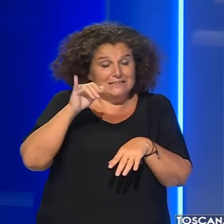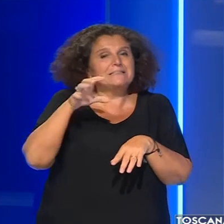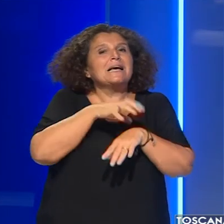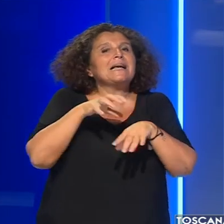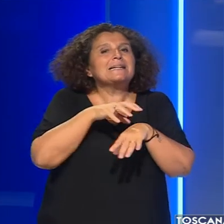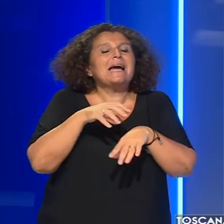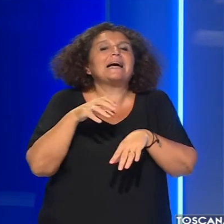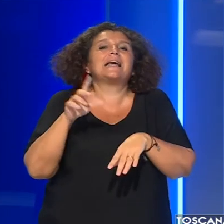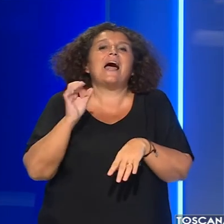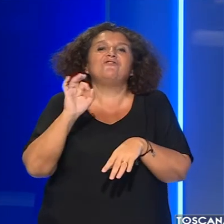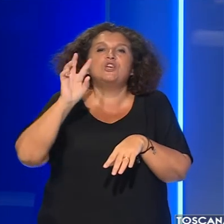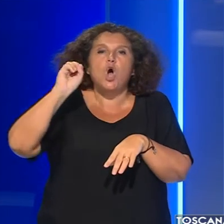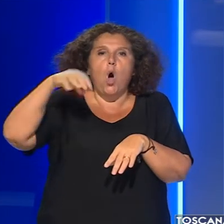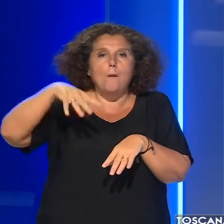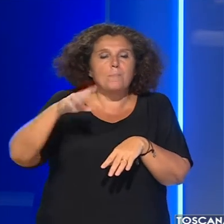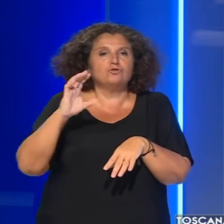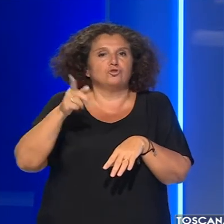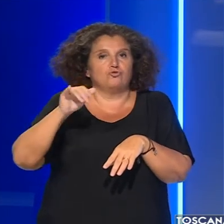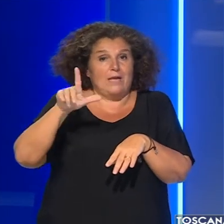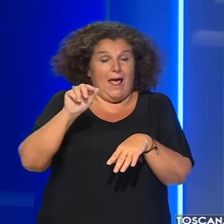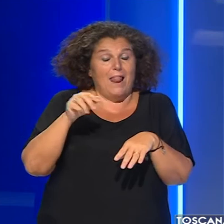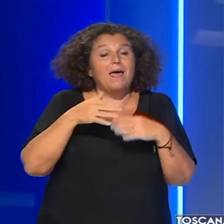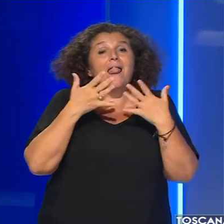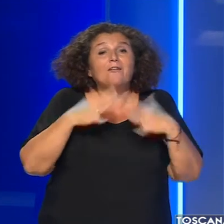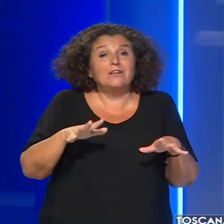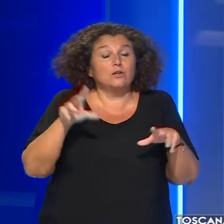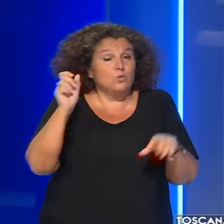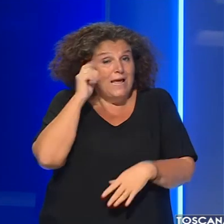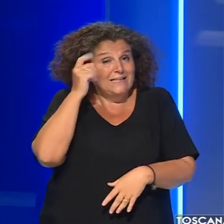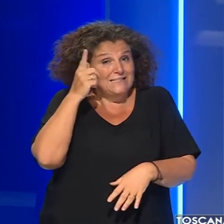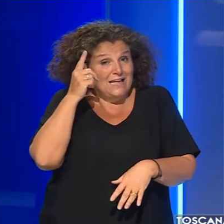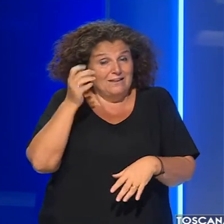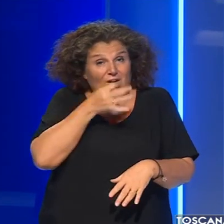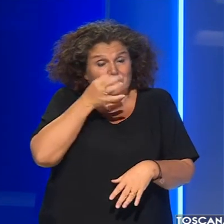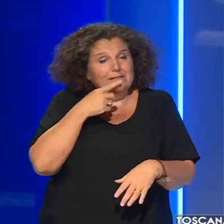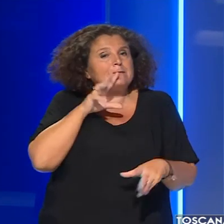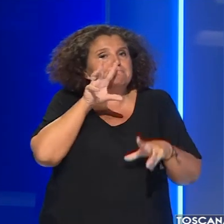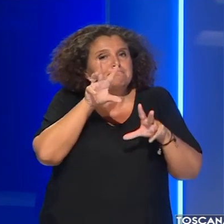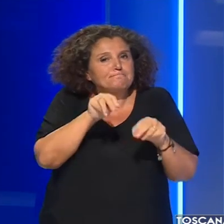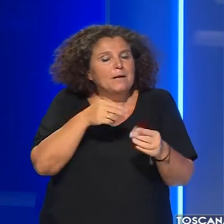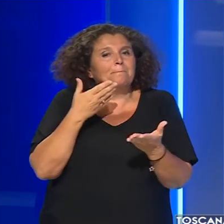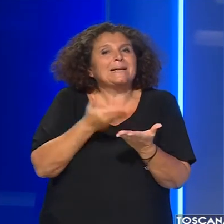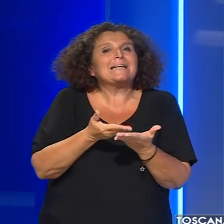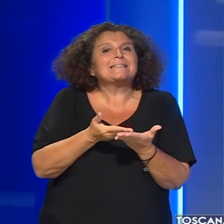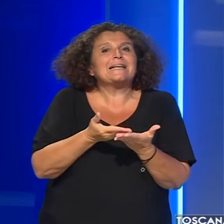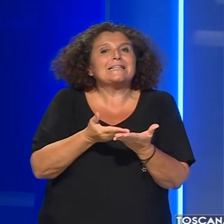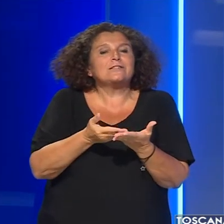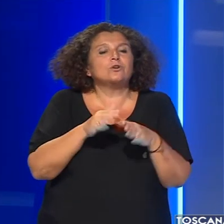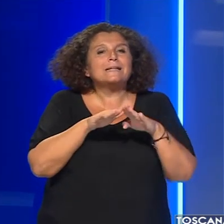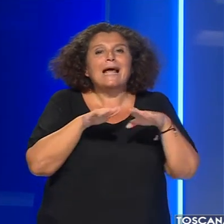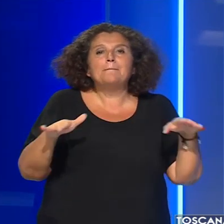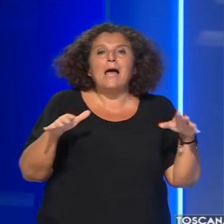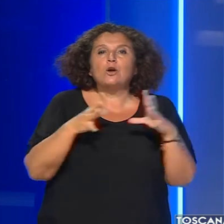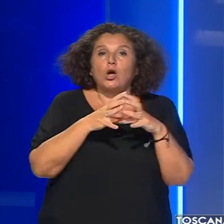della FIOM CGL a margine di una iniziativa a Firenze commentando la presentazione del piano